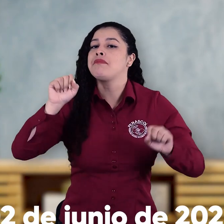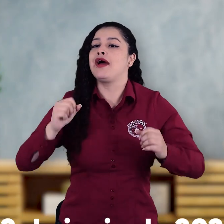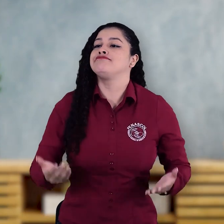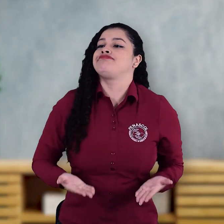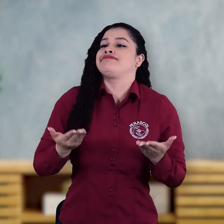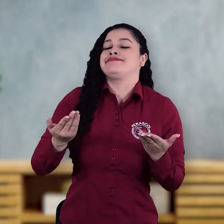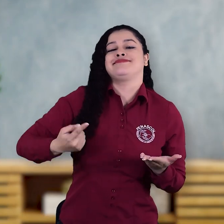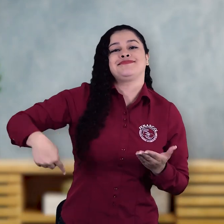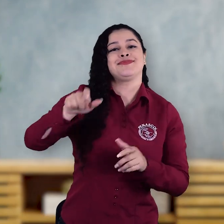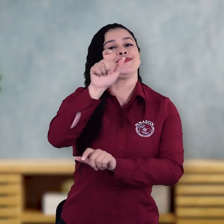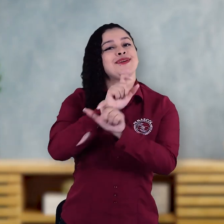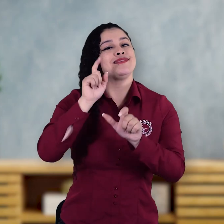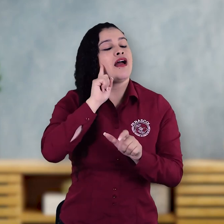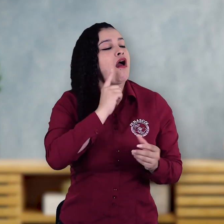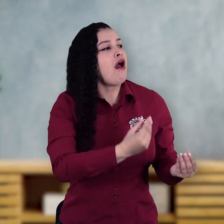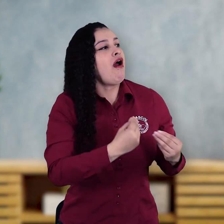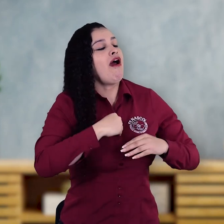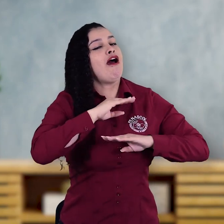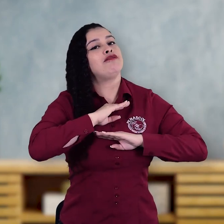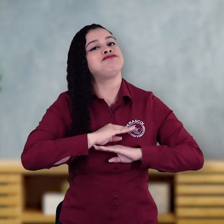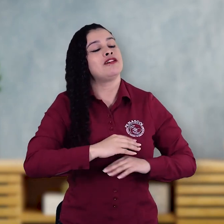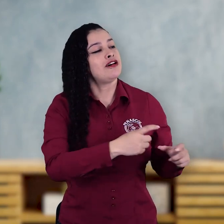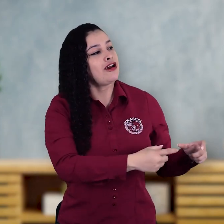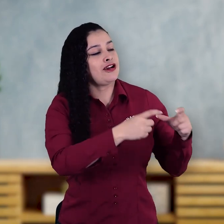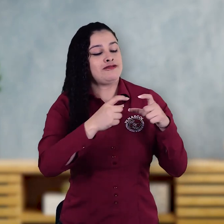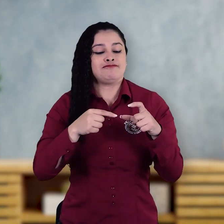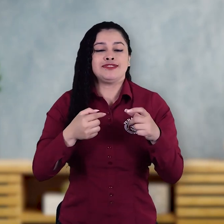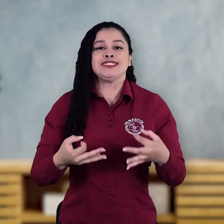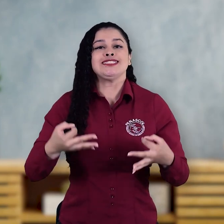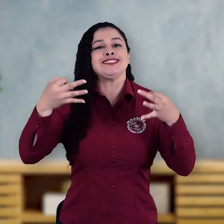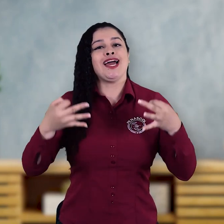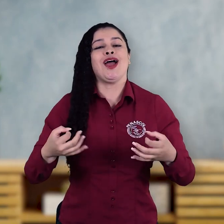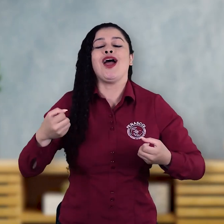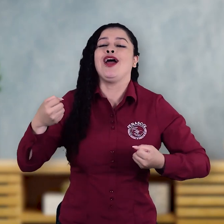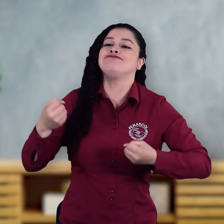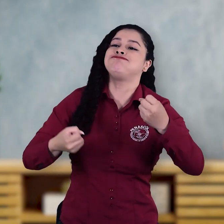FENASCOL, un parte de tranquilidad a la comunidad sorda en este tema.